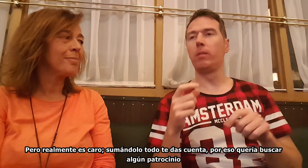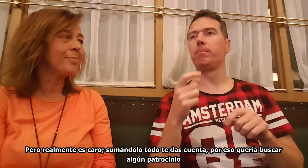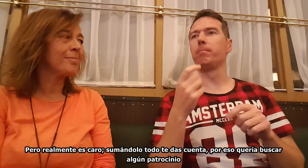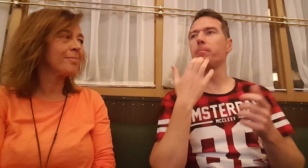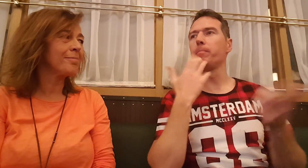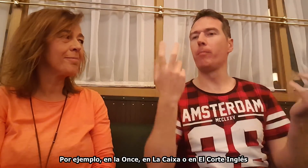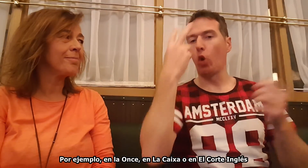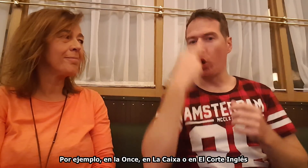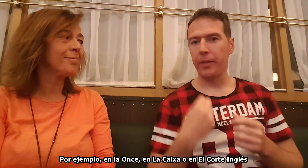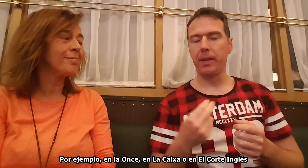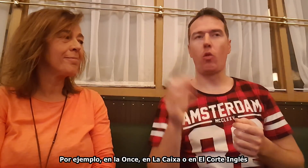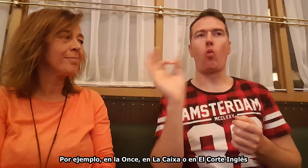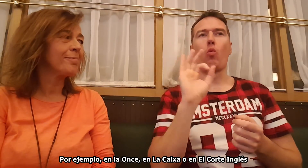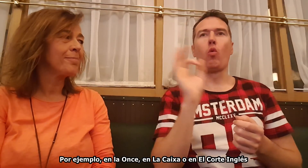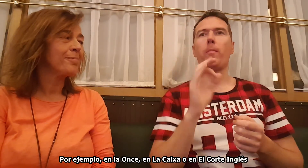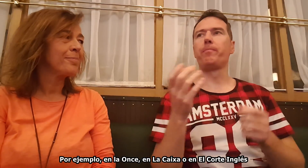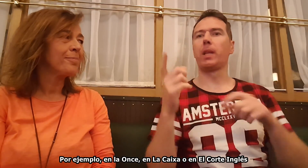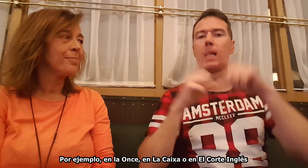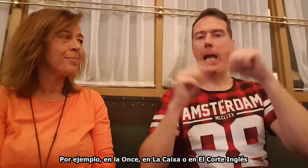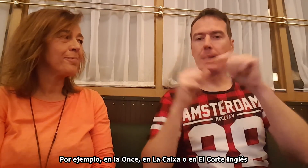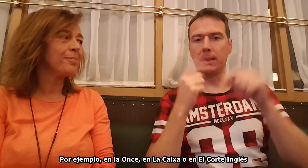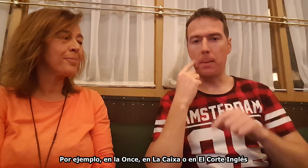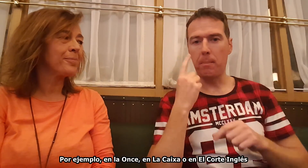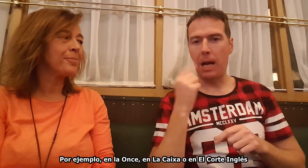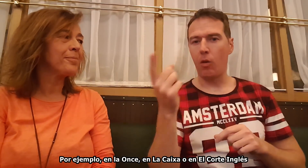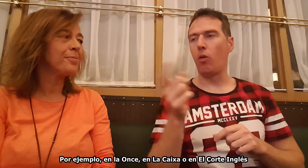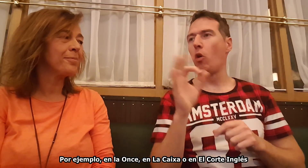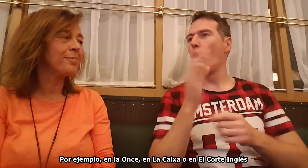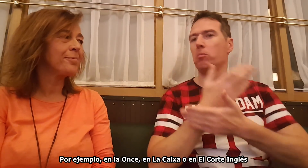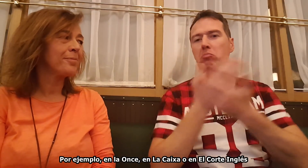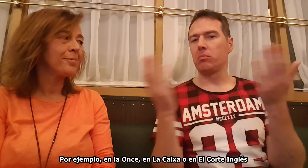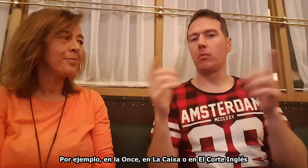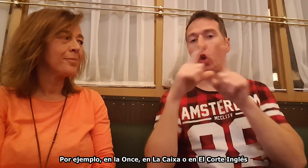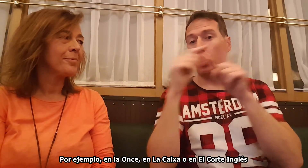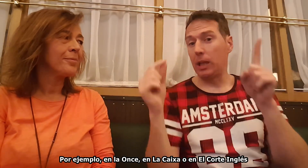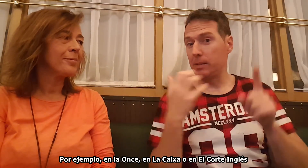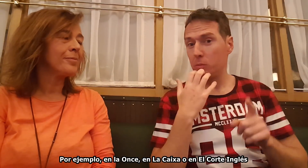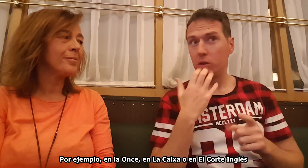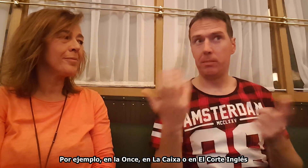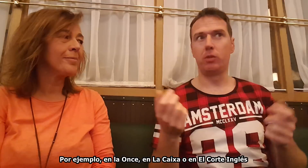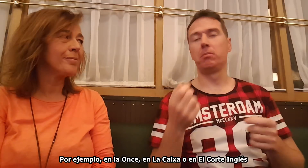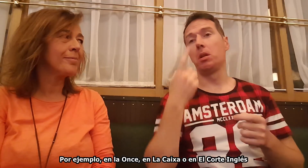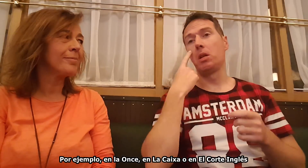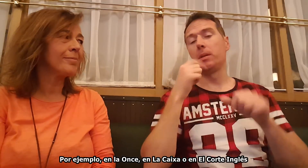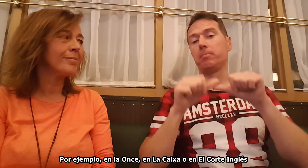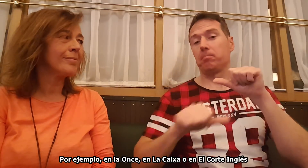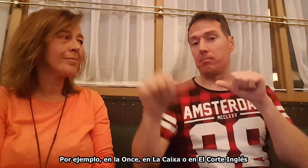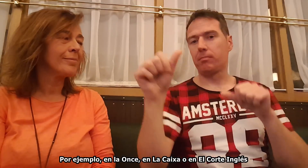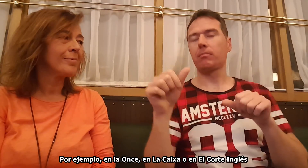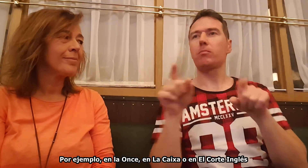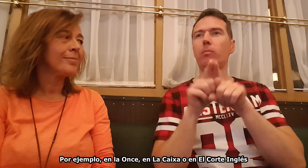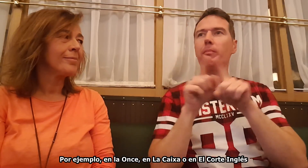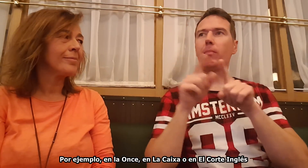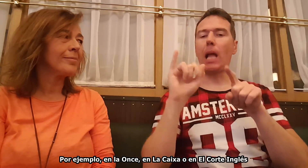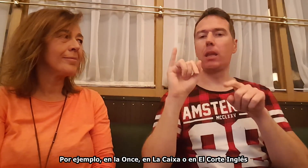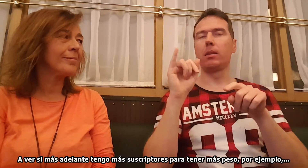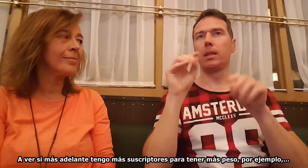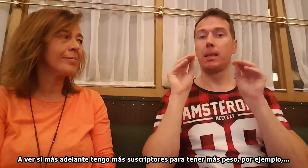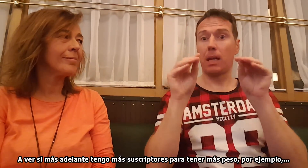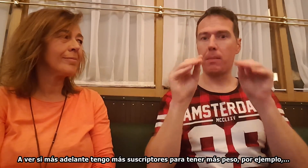patrocinio. La ONCE, la CAISA, el Corte Inglés... A ver si más adelante tengo más suscriptores para tener más